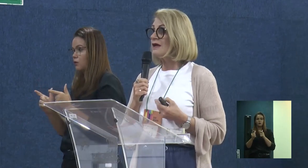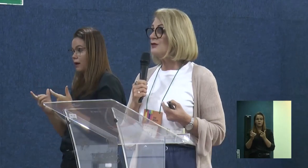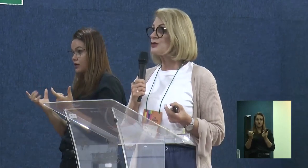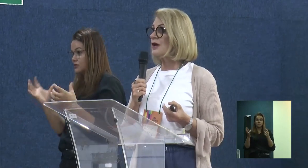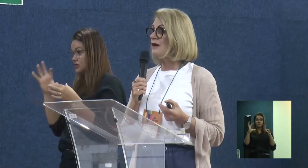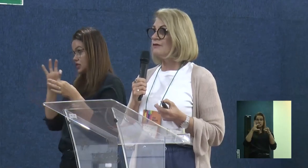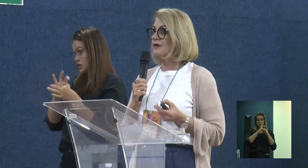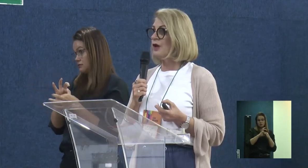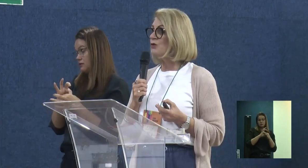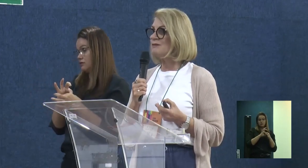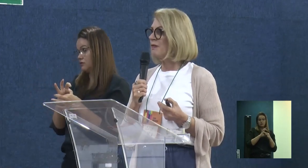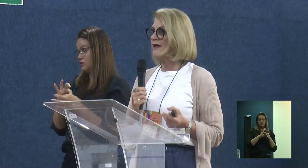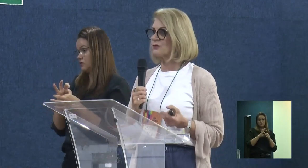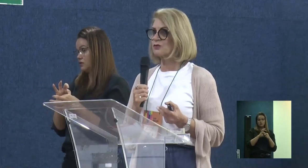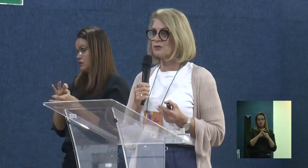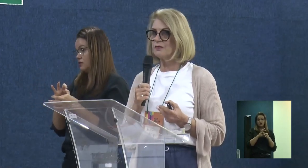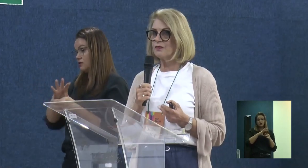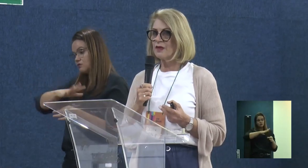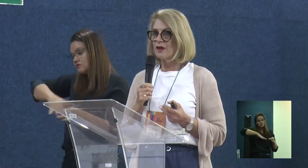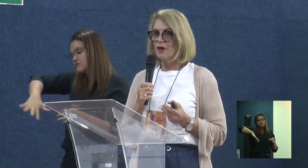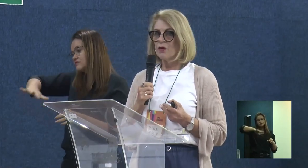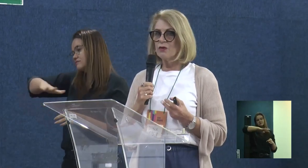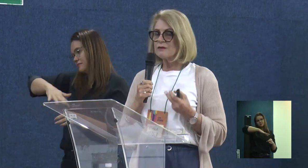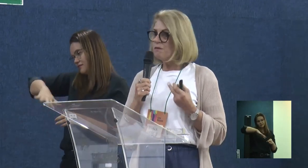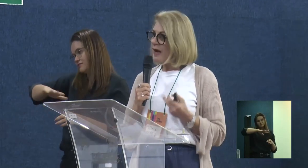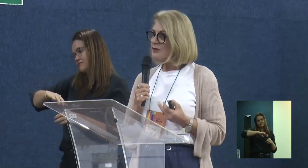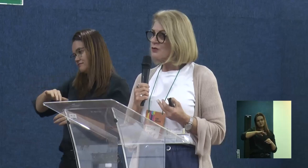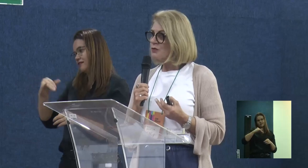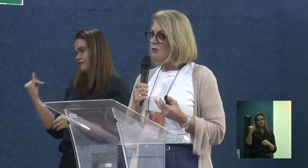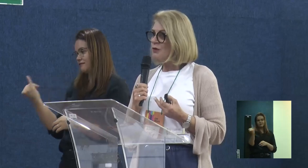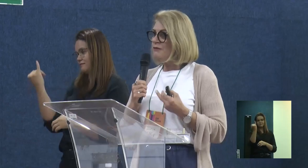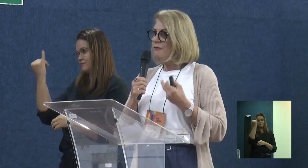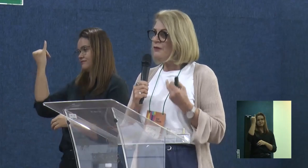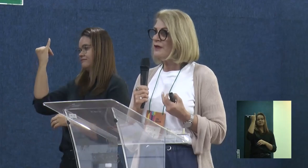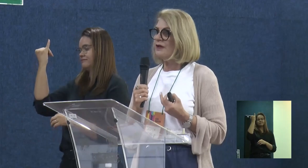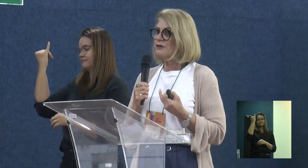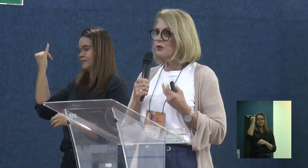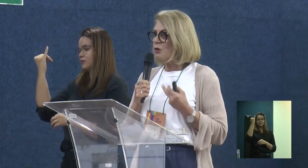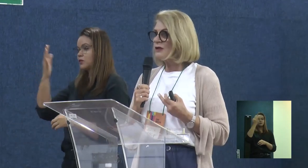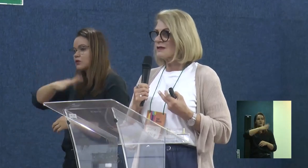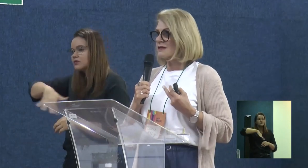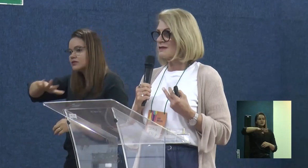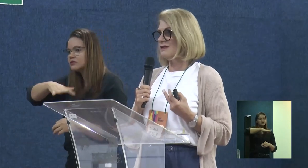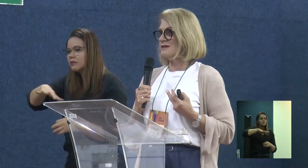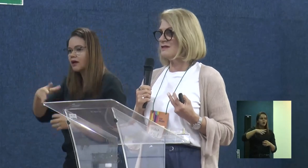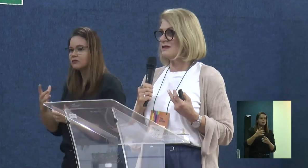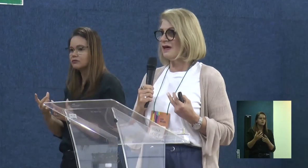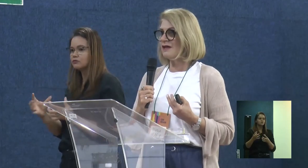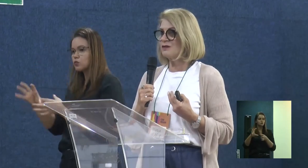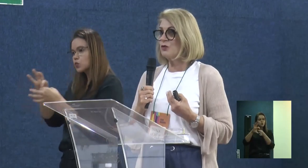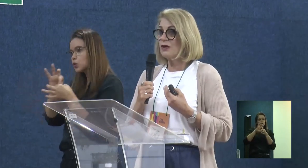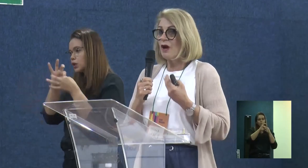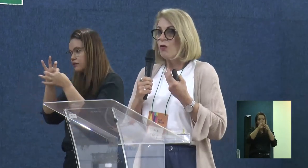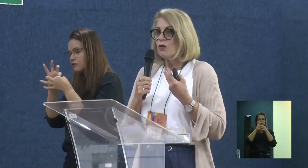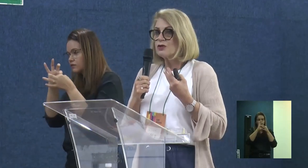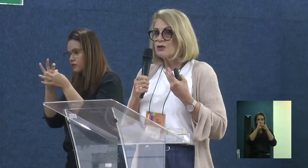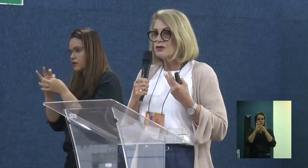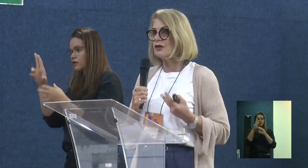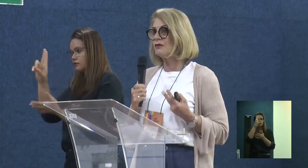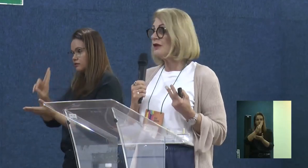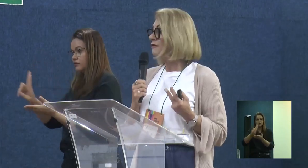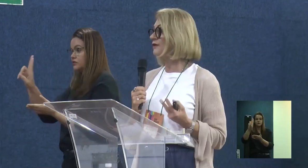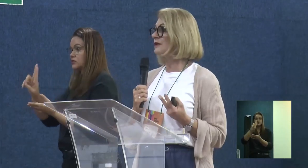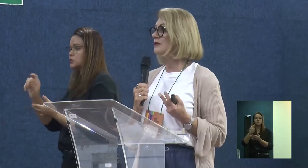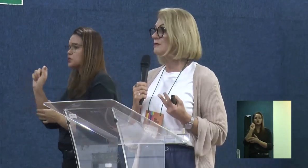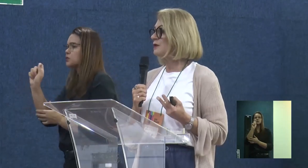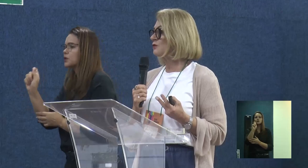E essa é a grande chave, é o espaço. O espaço unifica todas as necessidades e o que é o